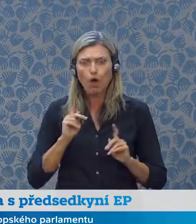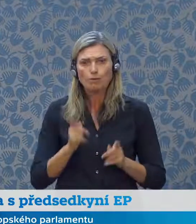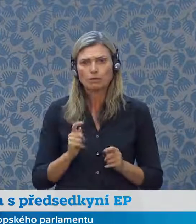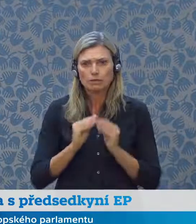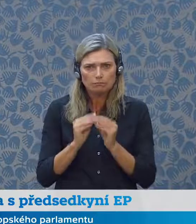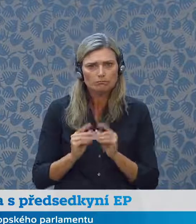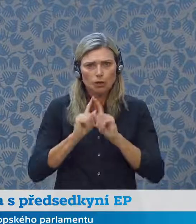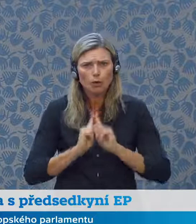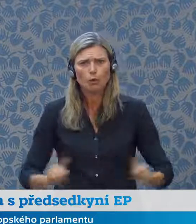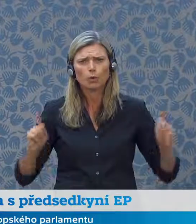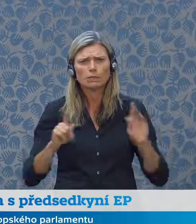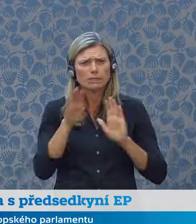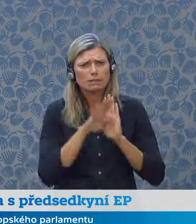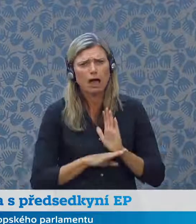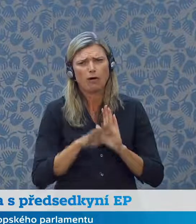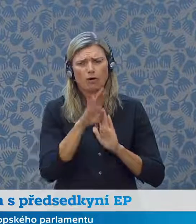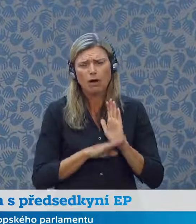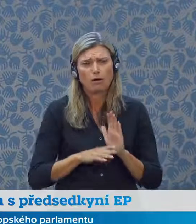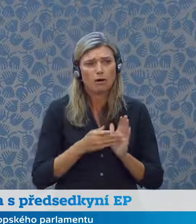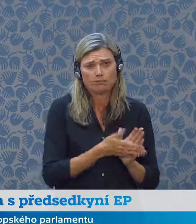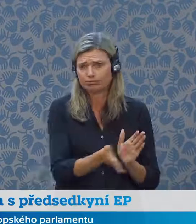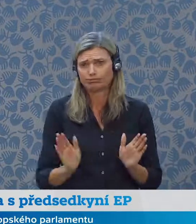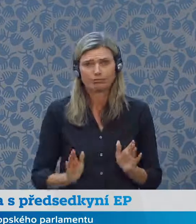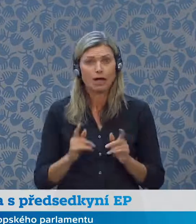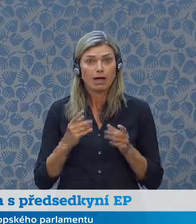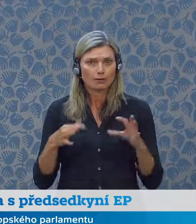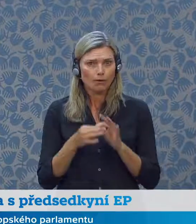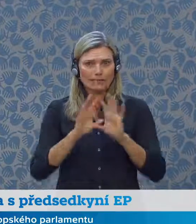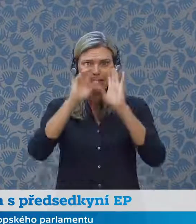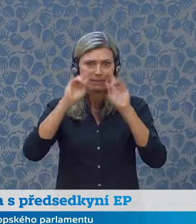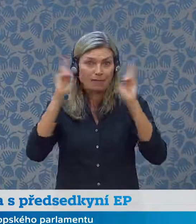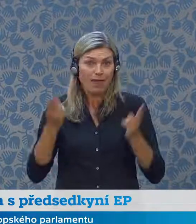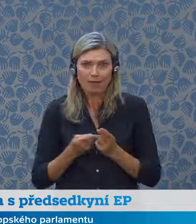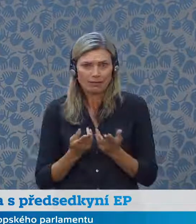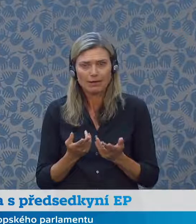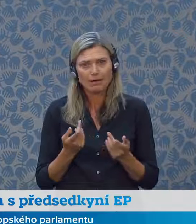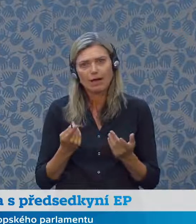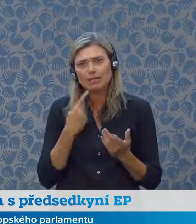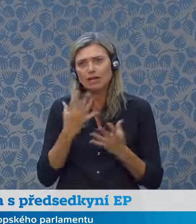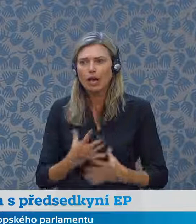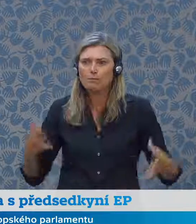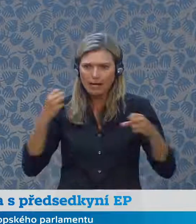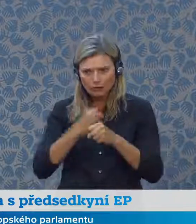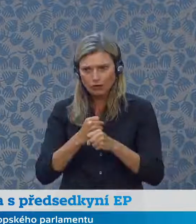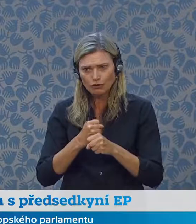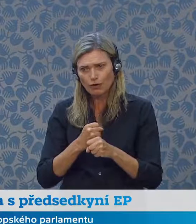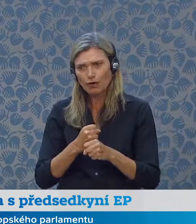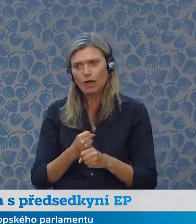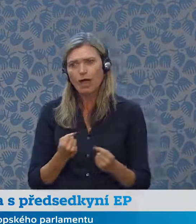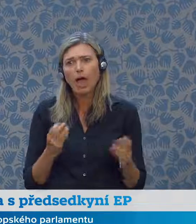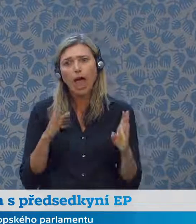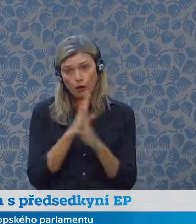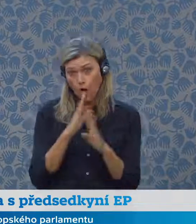v oblasti environmentální legislativy pro celou naši planetu. A tady bych chtěla říci, si, že balíček fit for 55 a